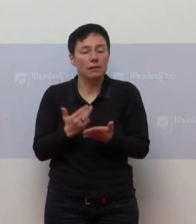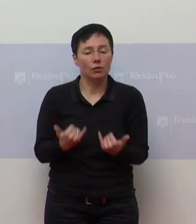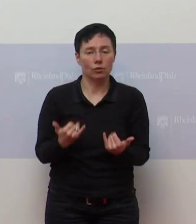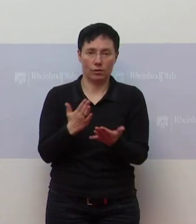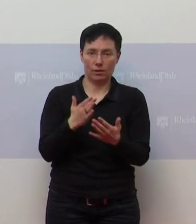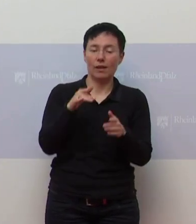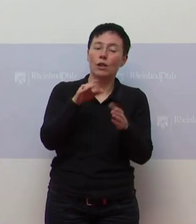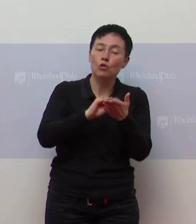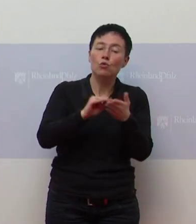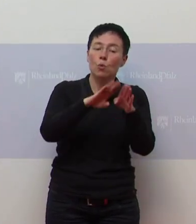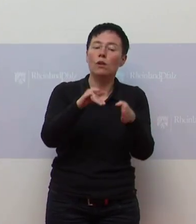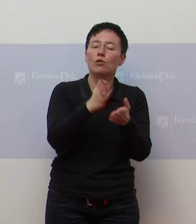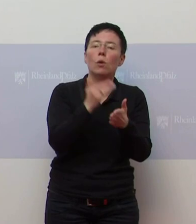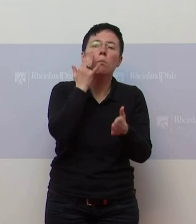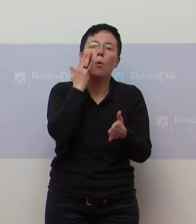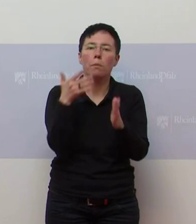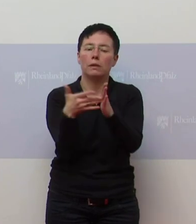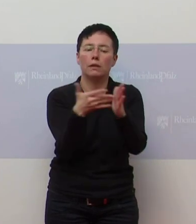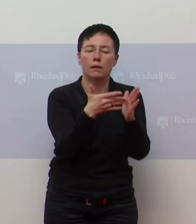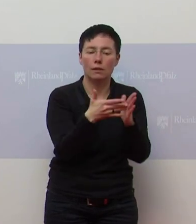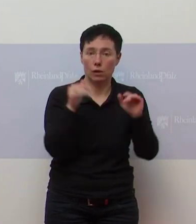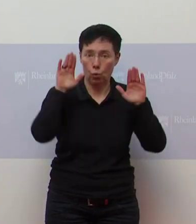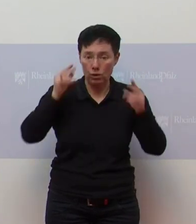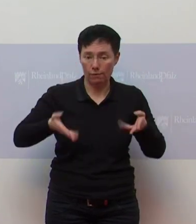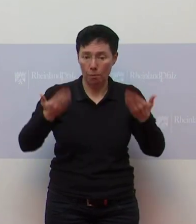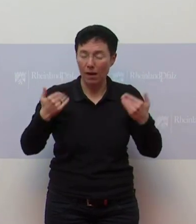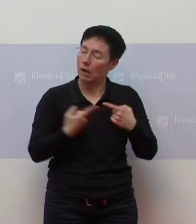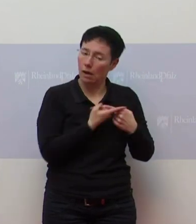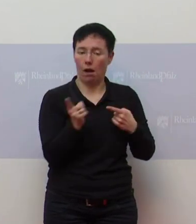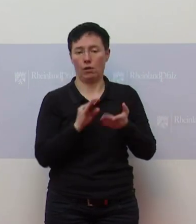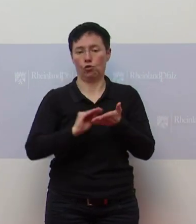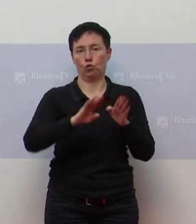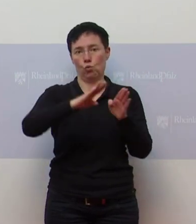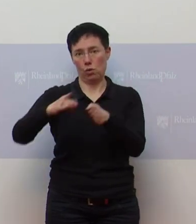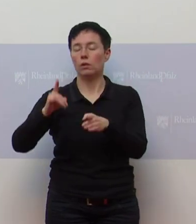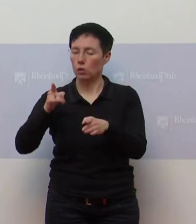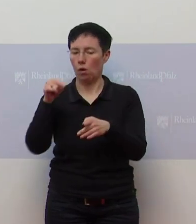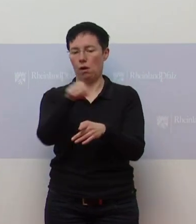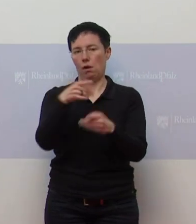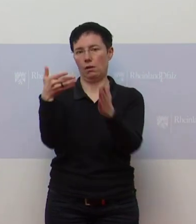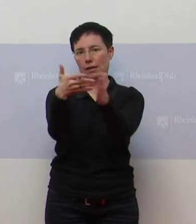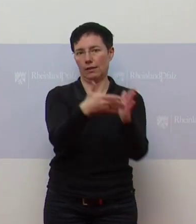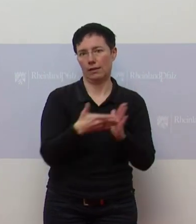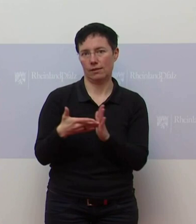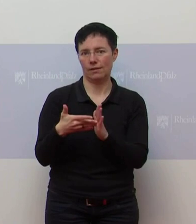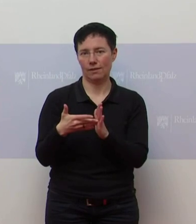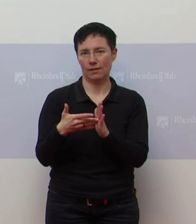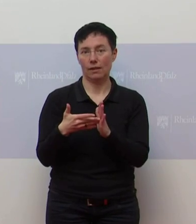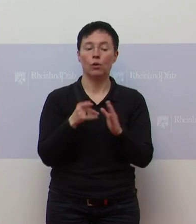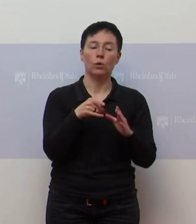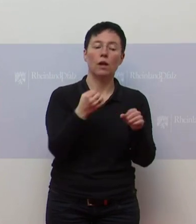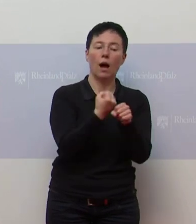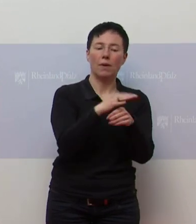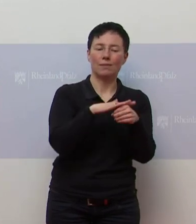erprobt. Und nach Ostern wird es dann in allen Schulen der Fall sein, dass getestet werden wird. Was den Schutz am Arbeitsplatz